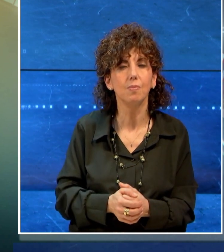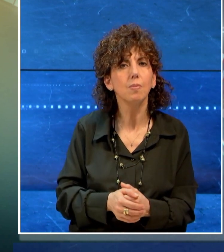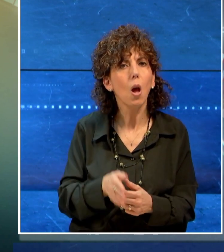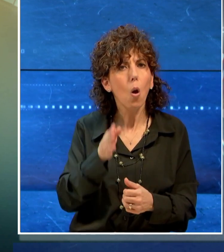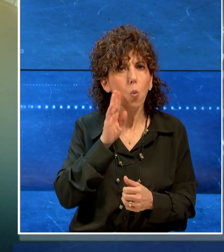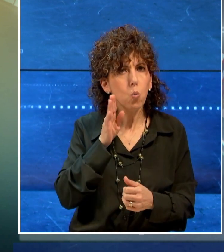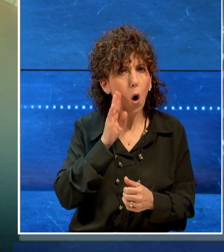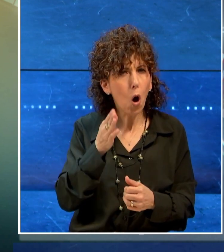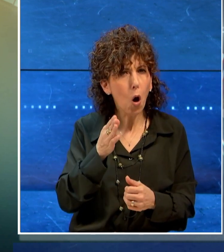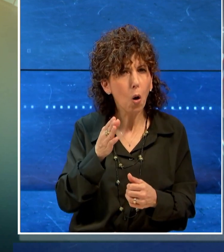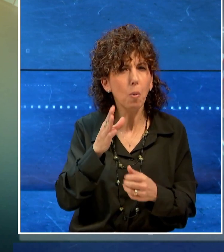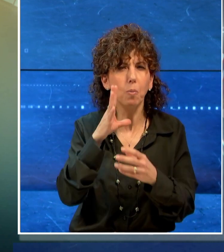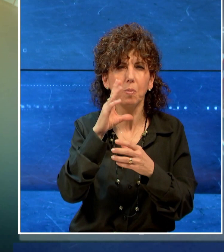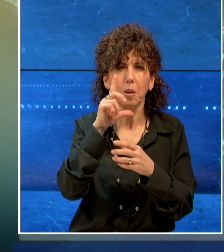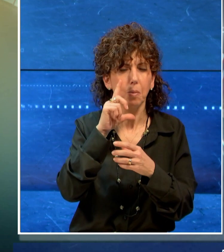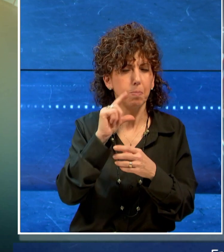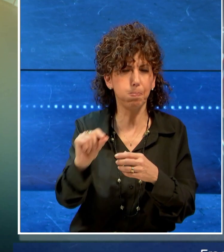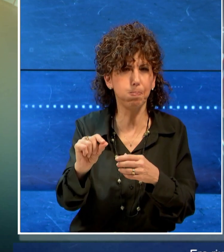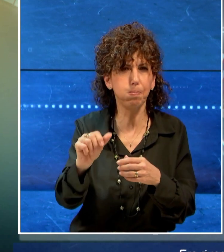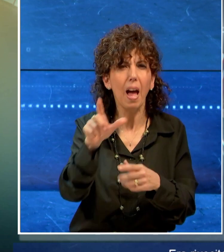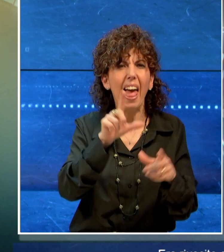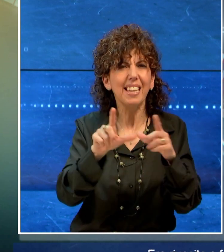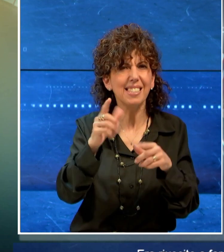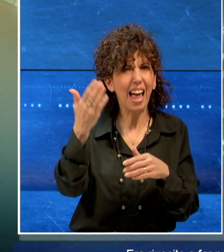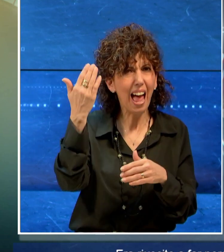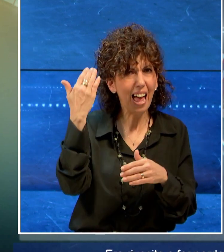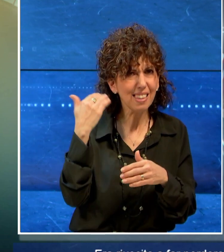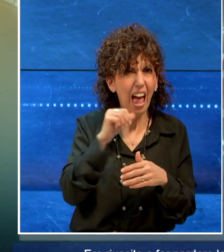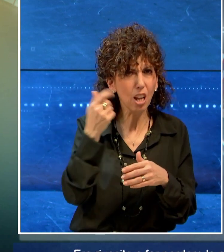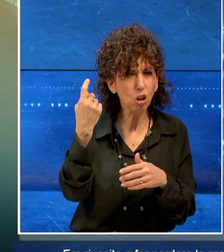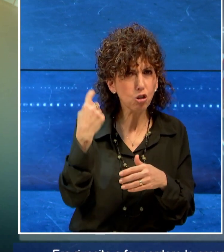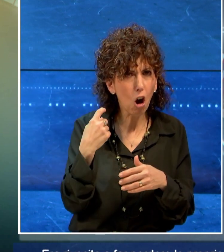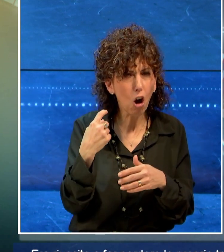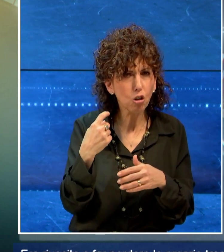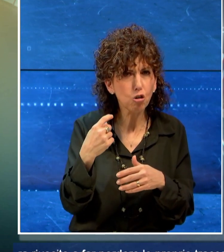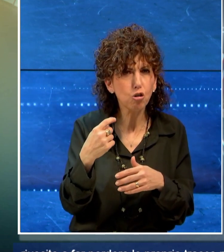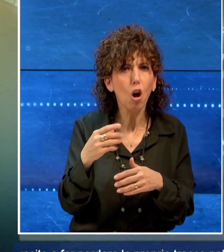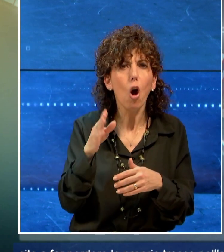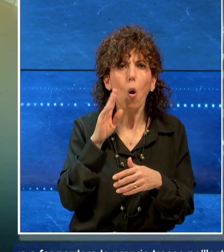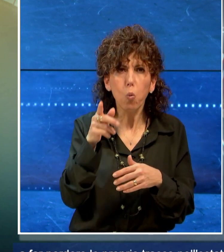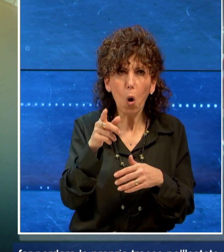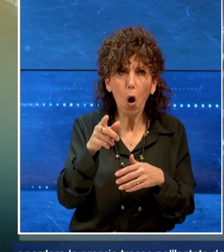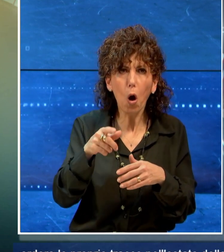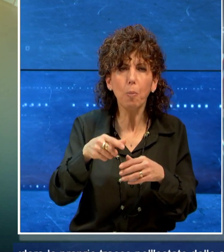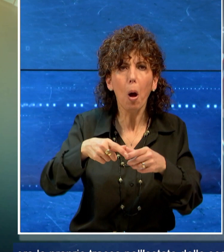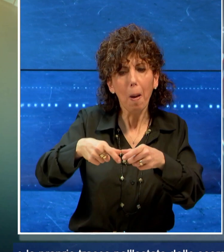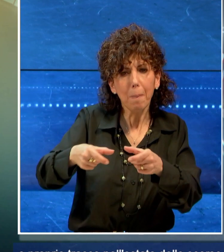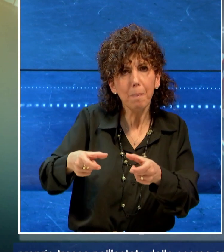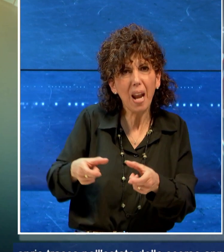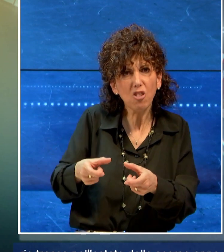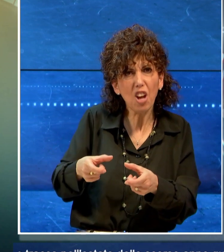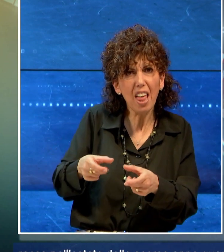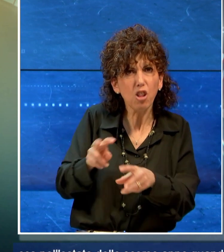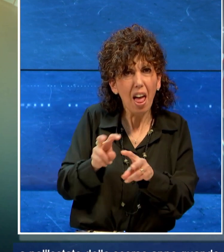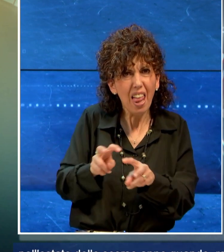perdere le proprie tracce l'estate dello scorso anno quando rompendo il braccialetto